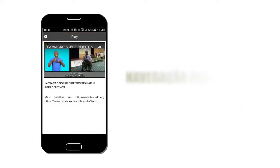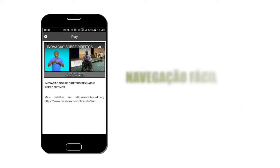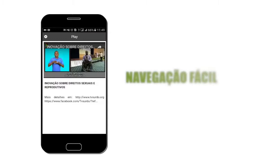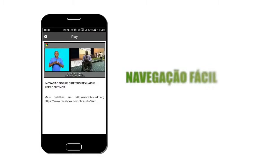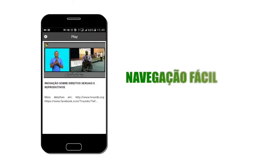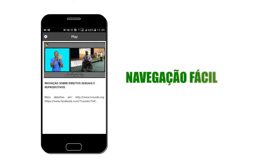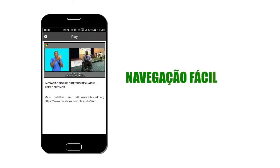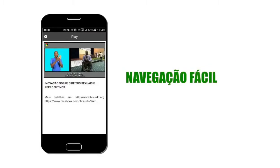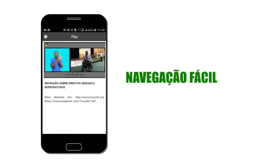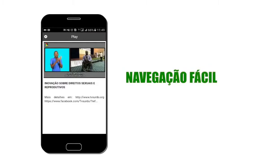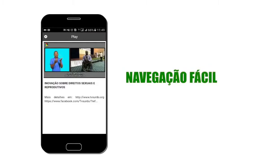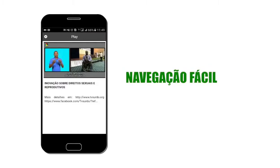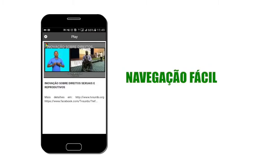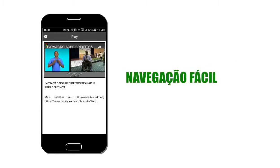É fácil de usá-lo.